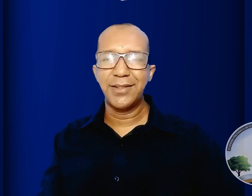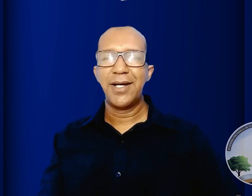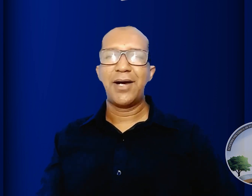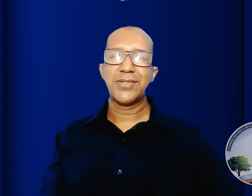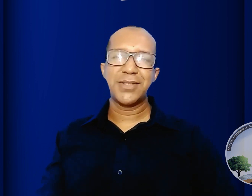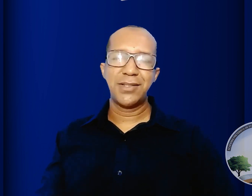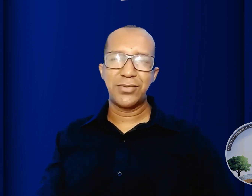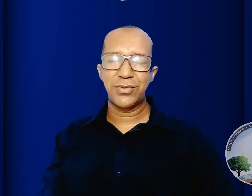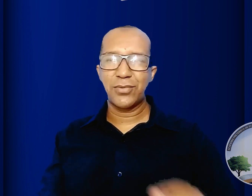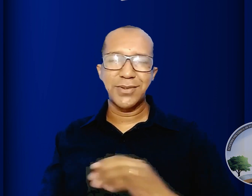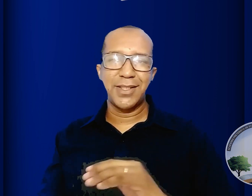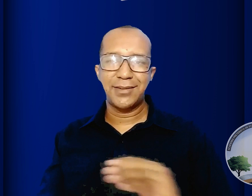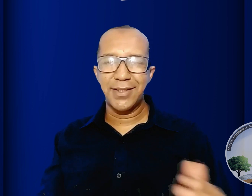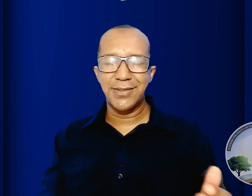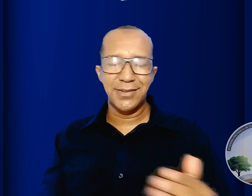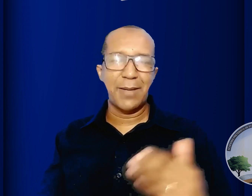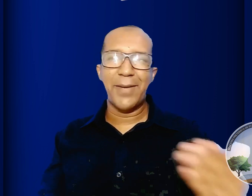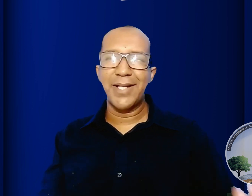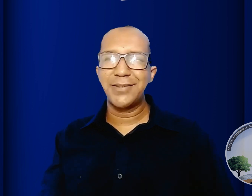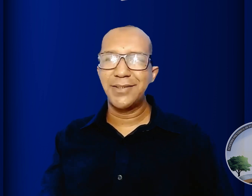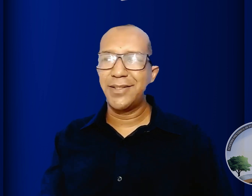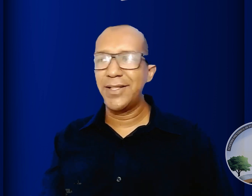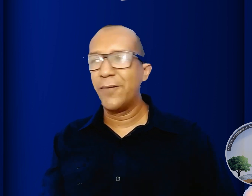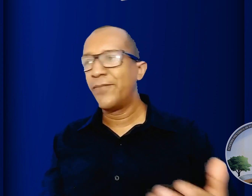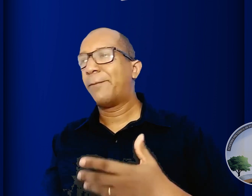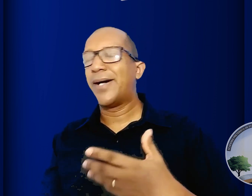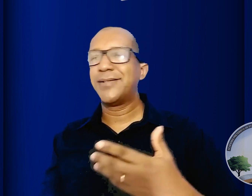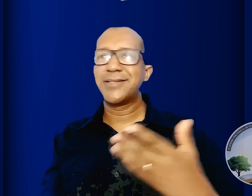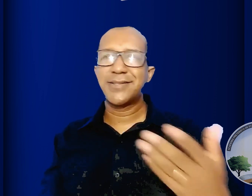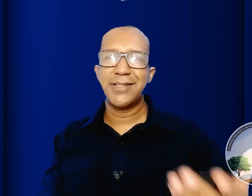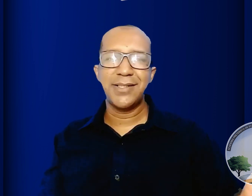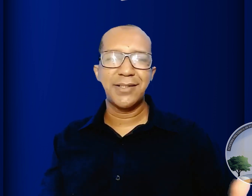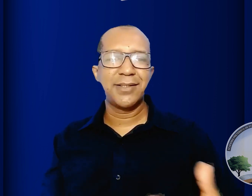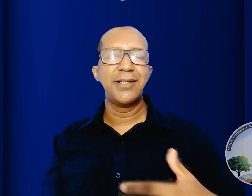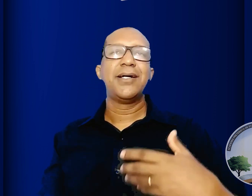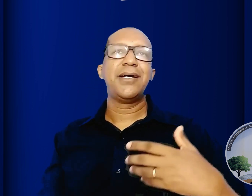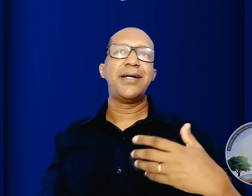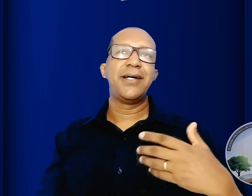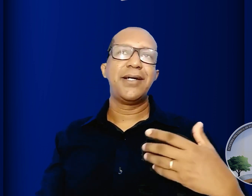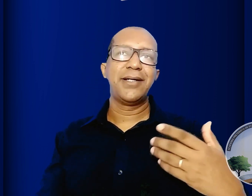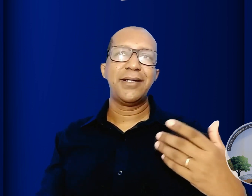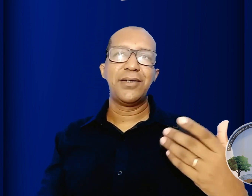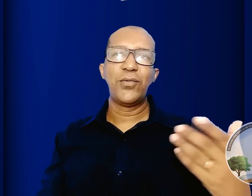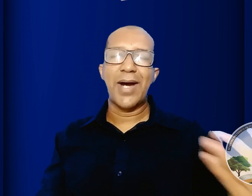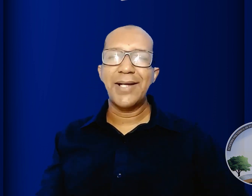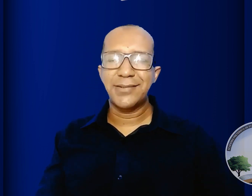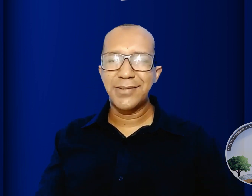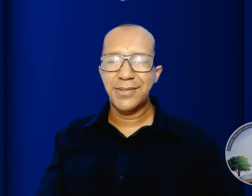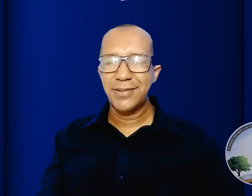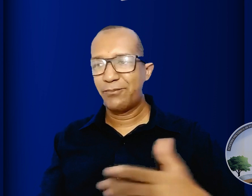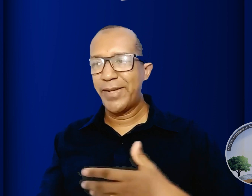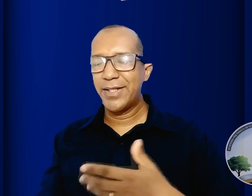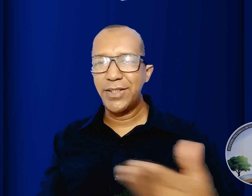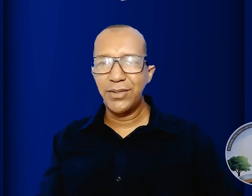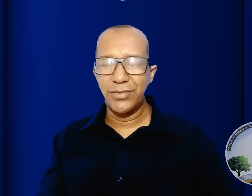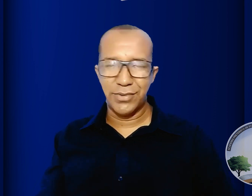aos santos com certeza jamais eles iriam padecer no Hades perdidos